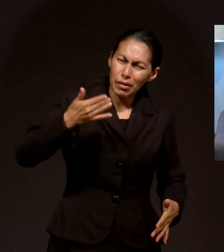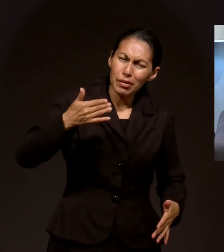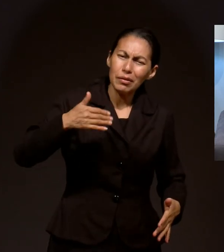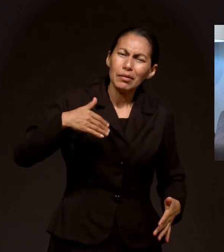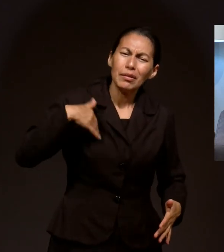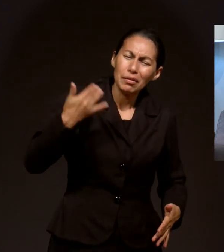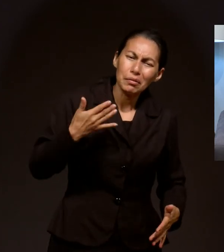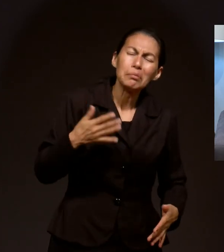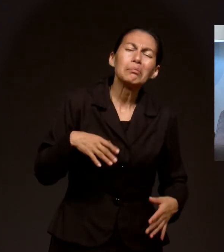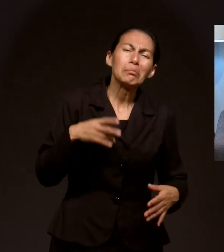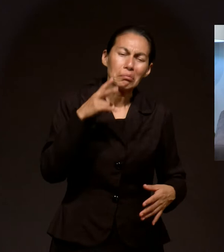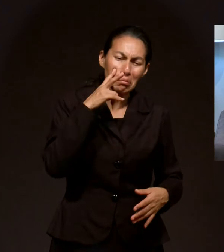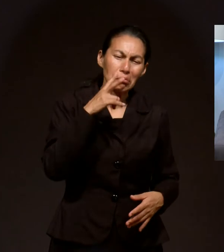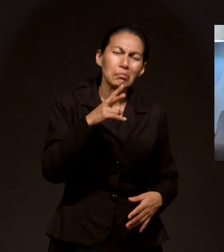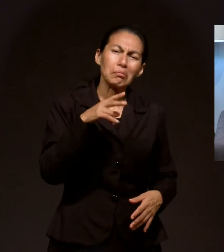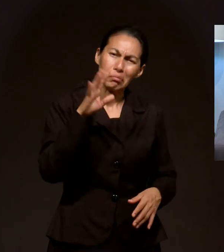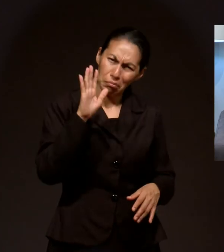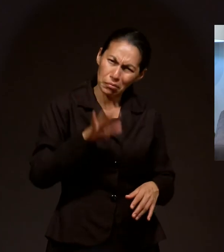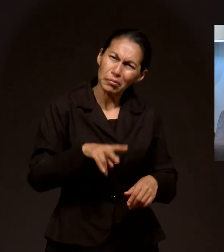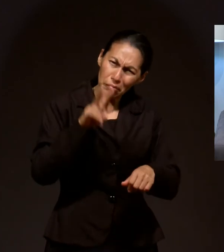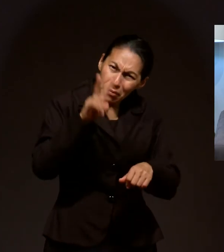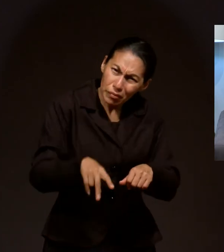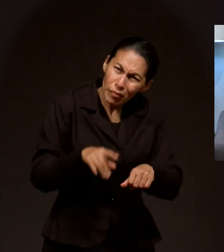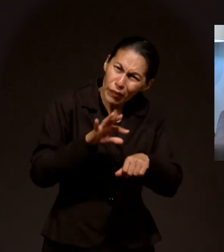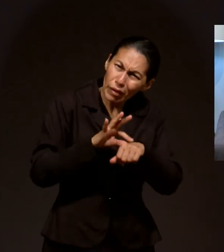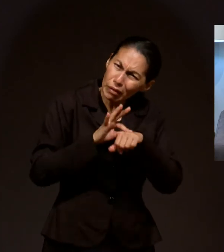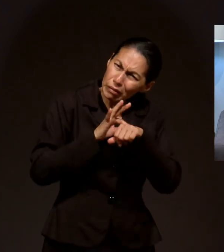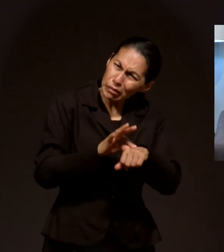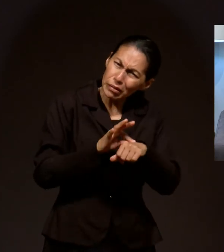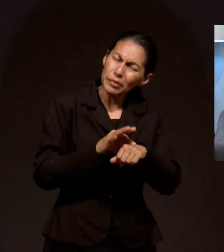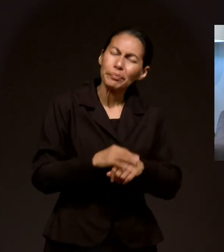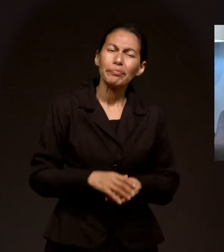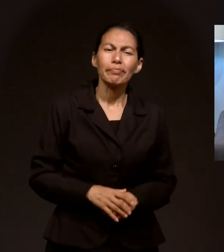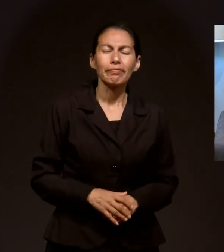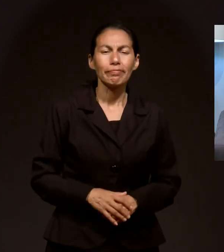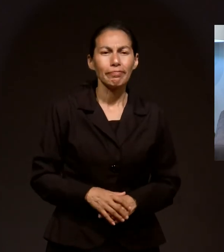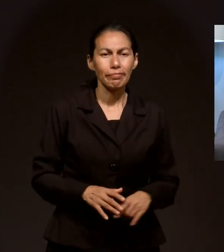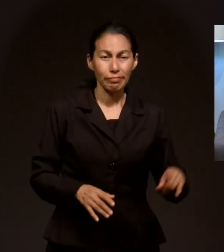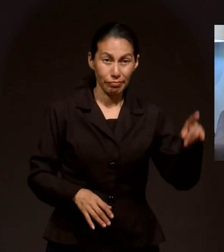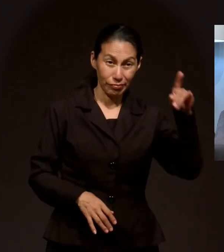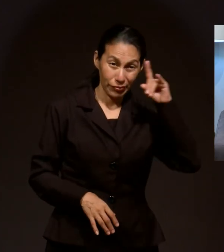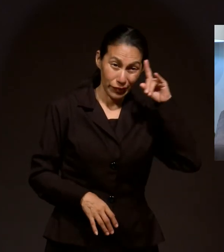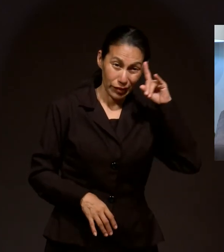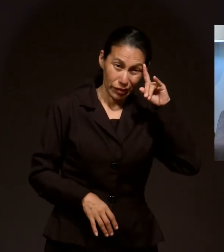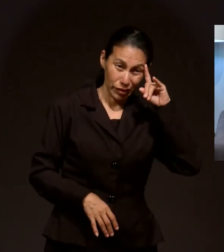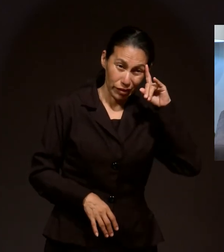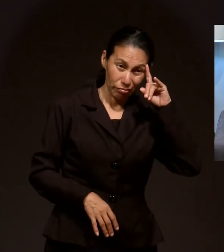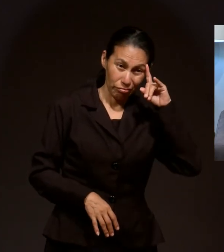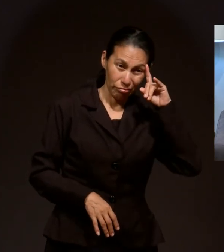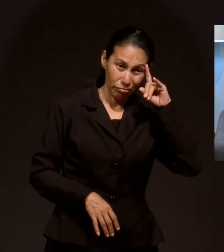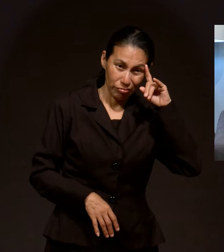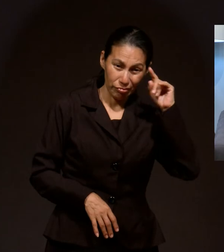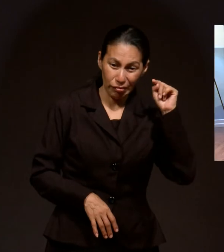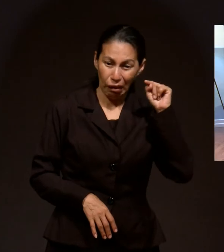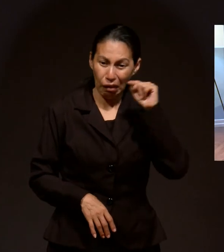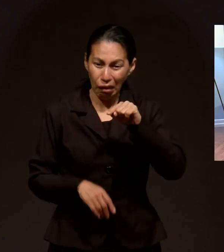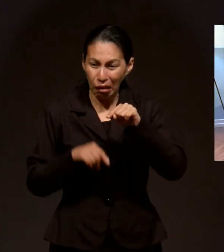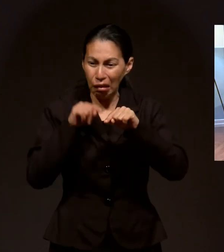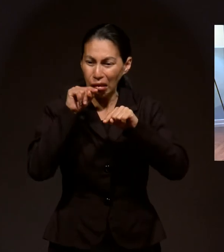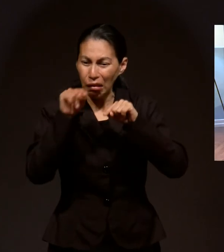época? Porque Satanás ha seguido trabajando y está fuertemente. De hecho,